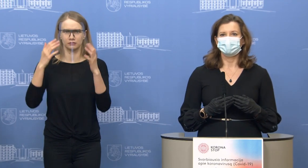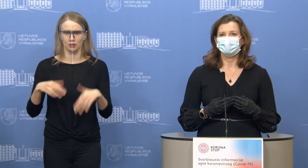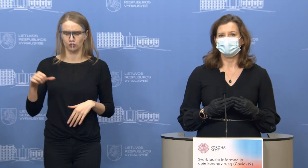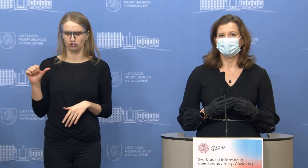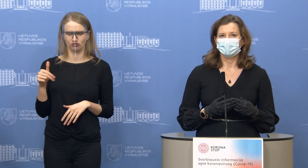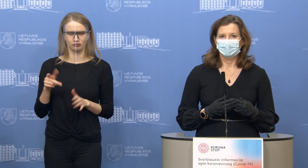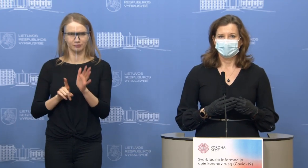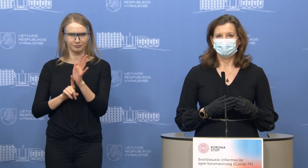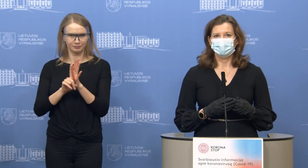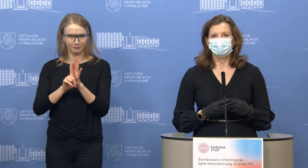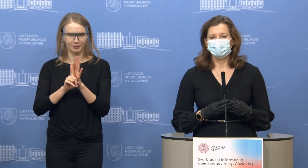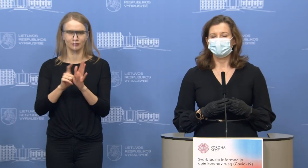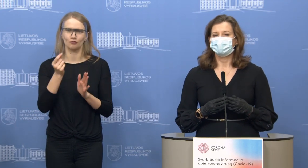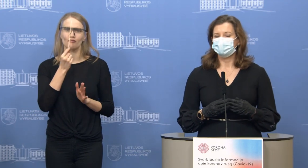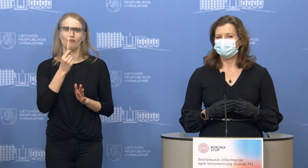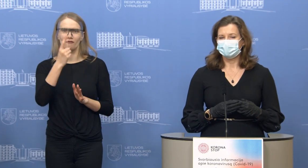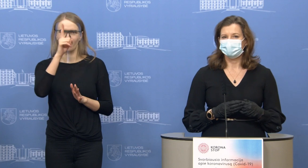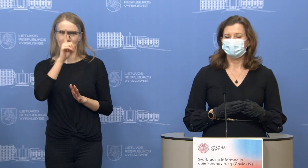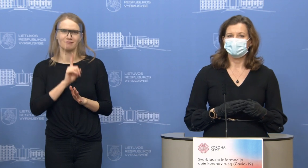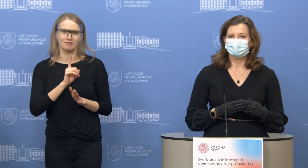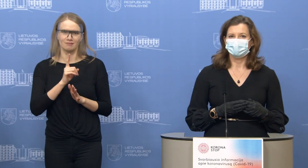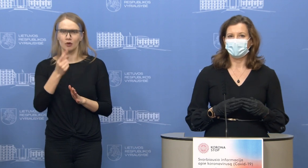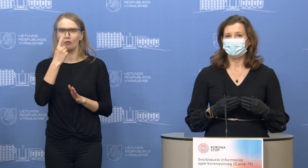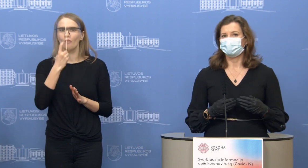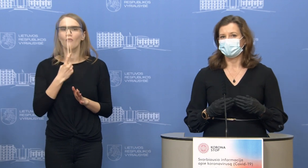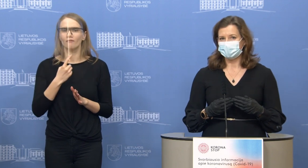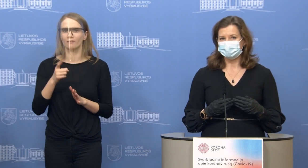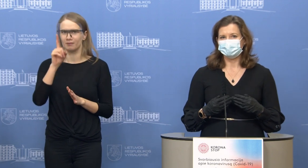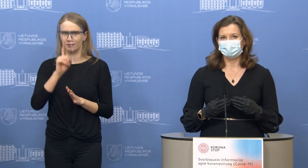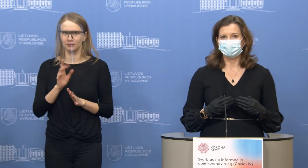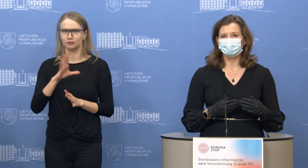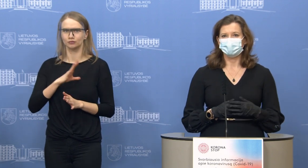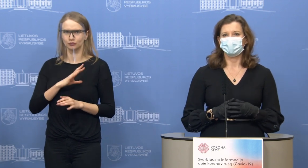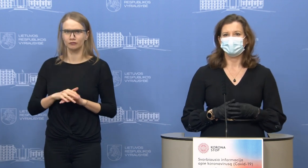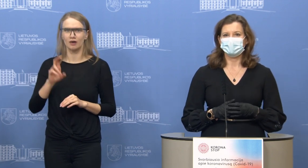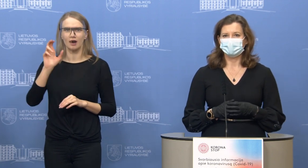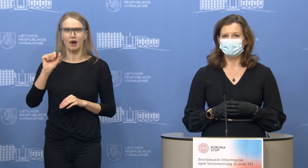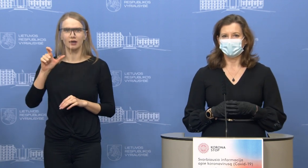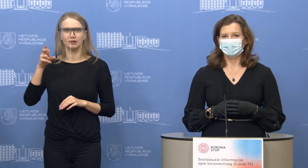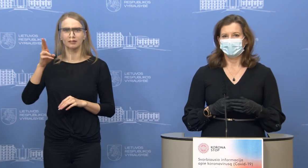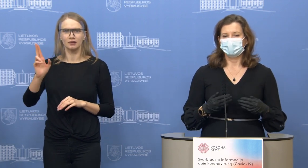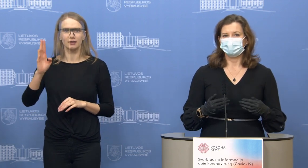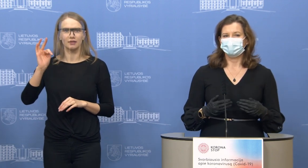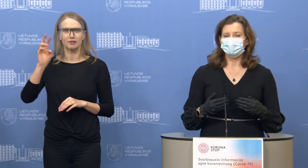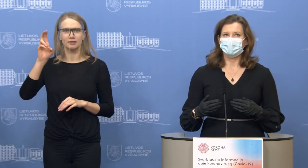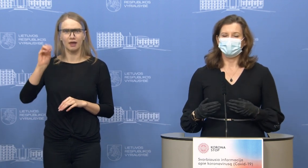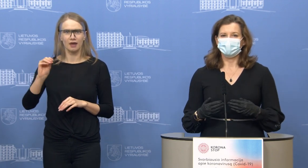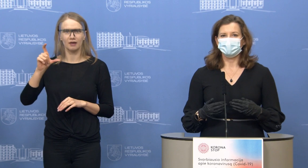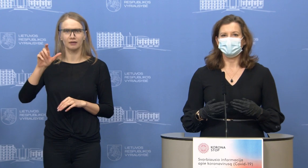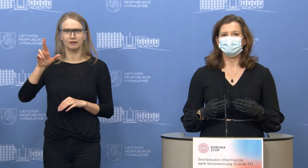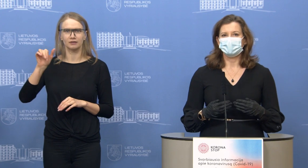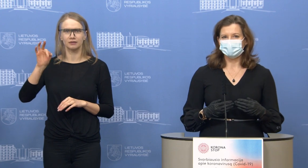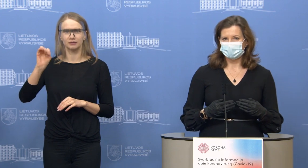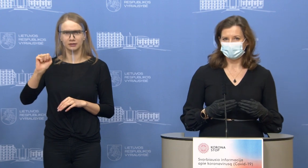įvykusių kūrybinių dirbtuvio Hekve Crisis metu. Buvo pristatyta Lietuvos